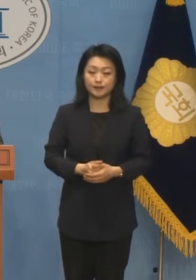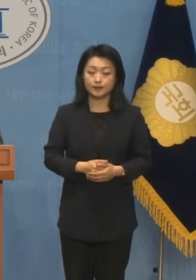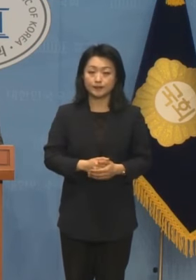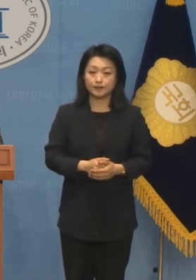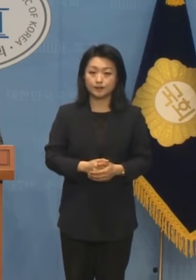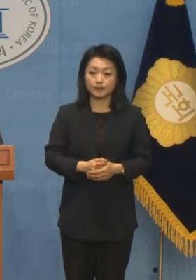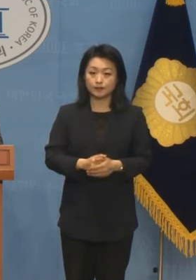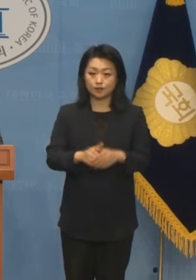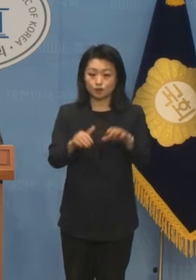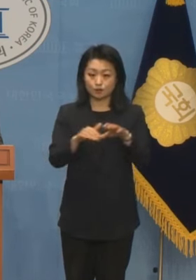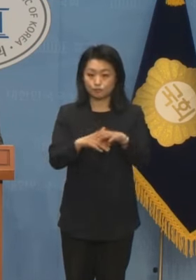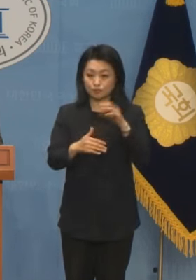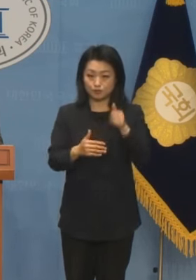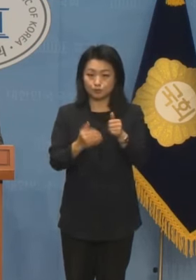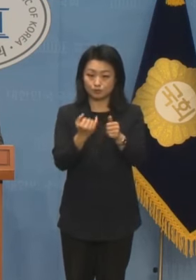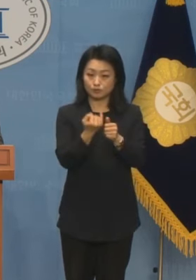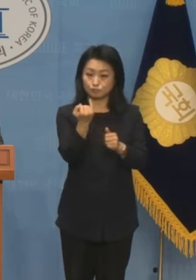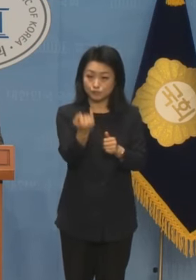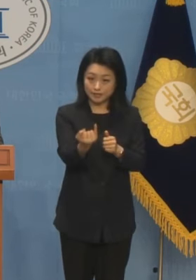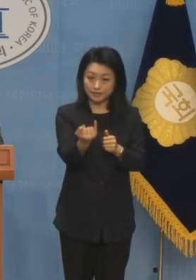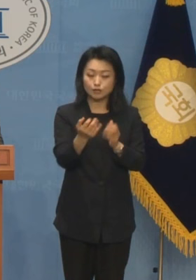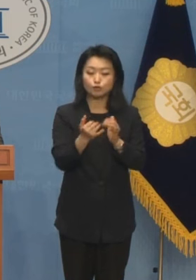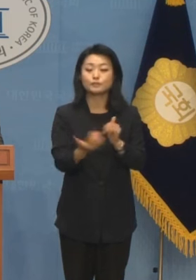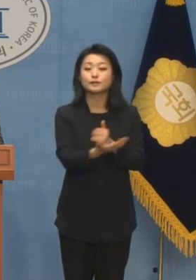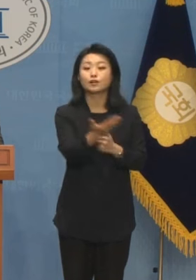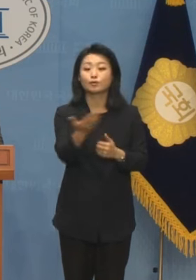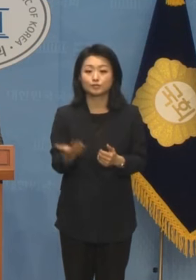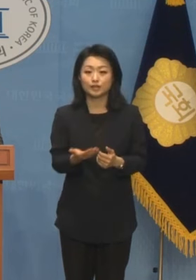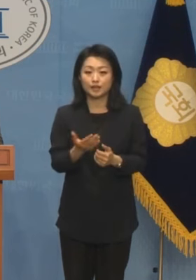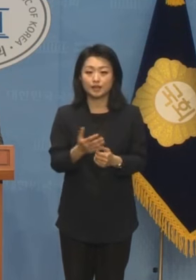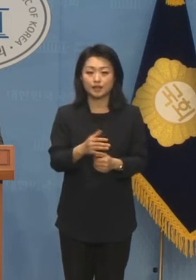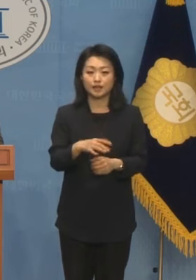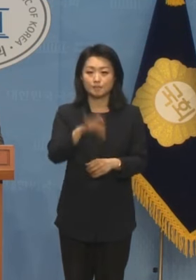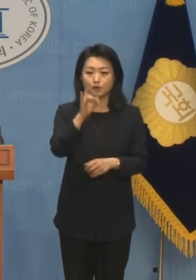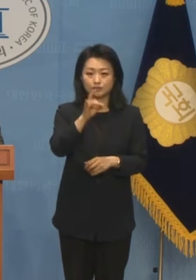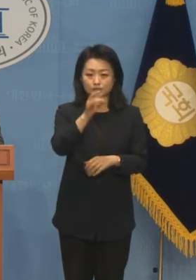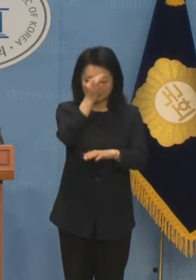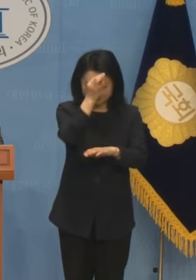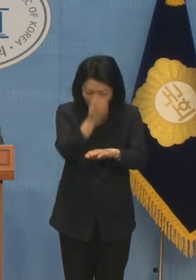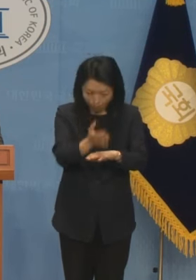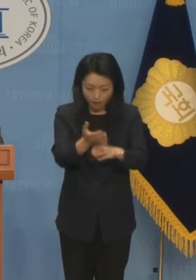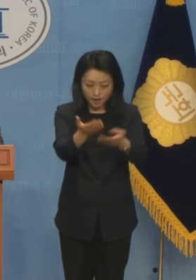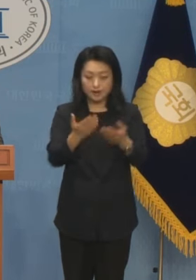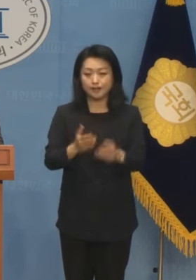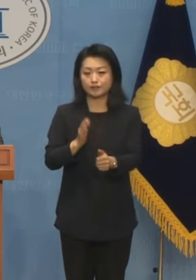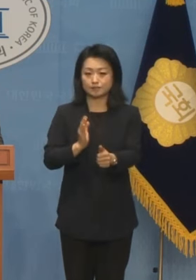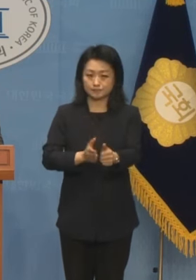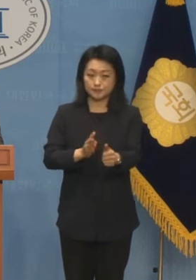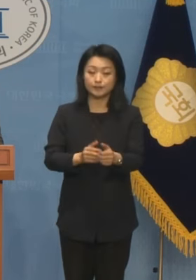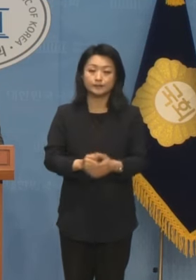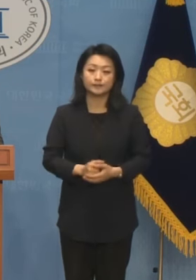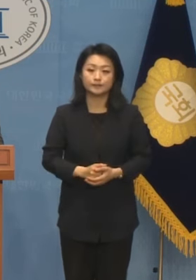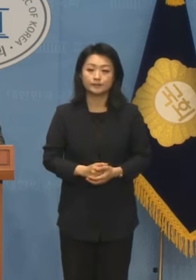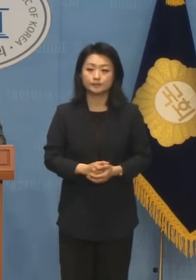문재인 전 대통령과 김정숙 여사는 국민 앞에 머리 숙여 사과해야 할 것입니다.